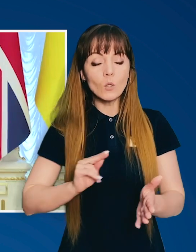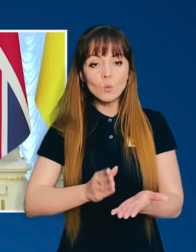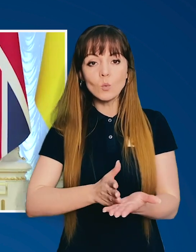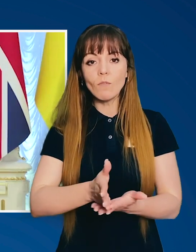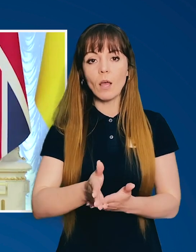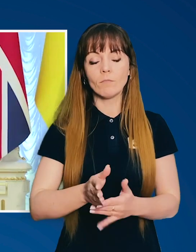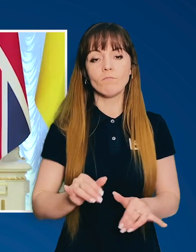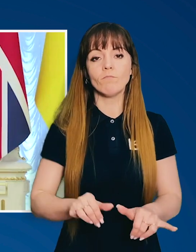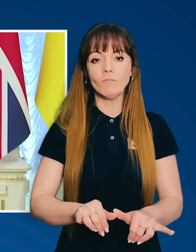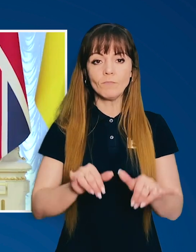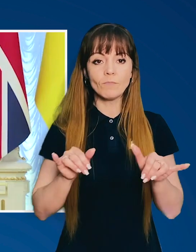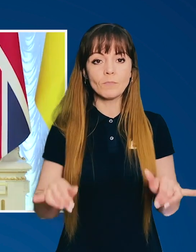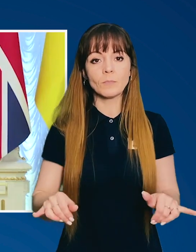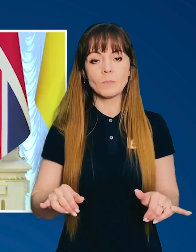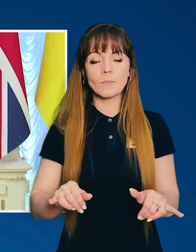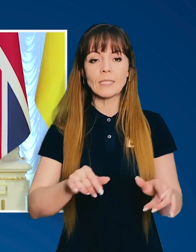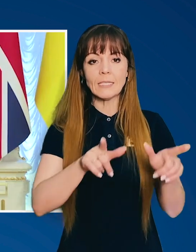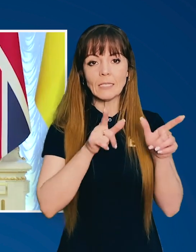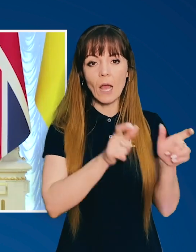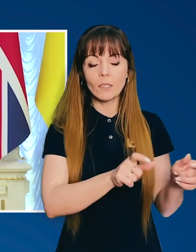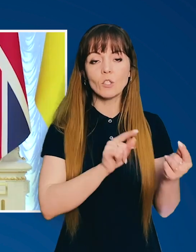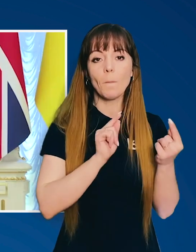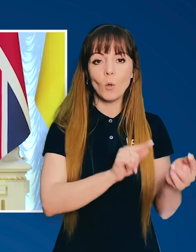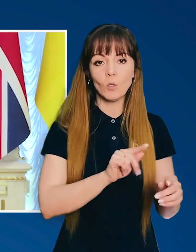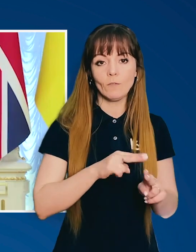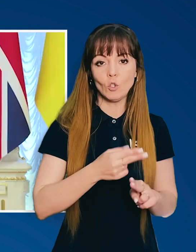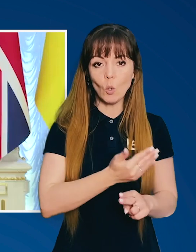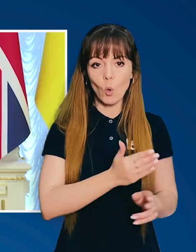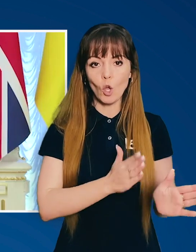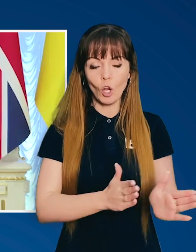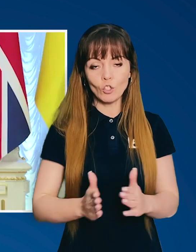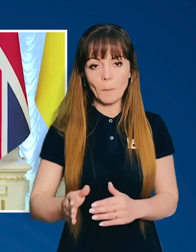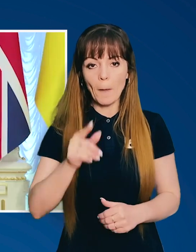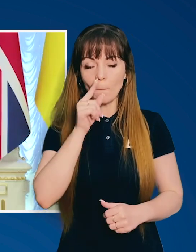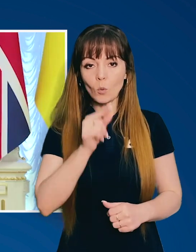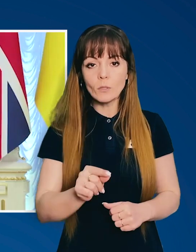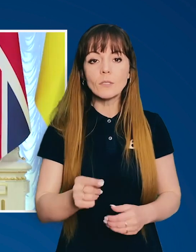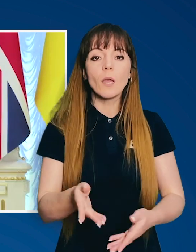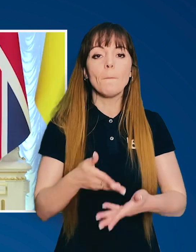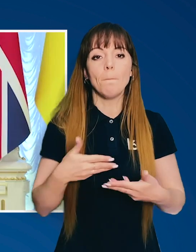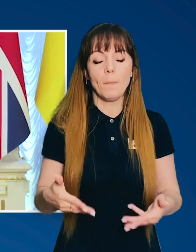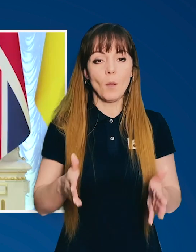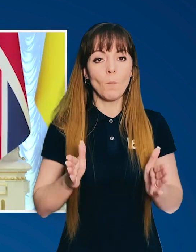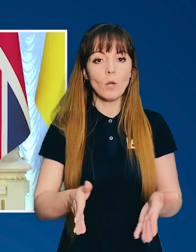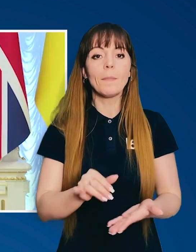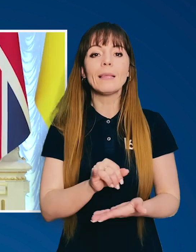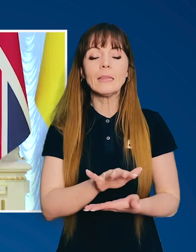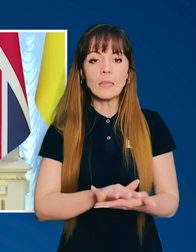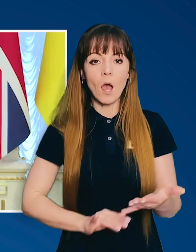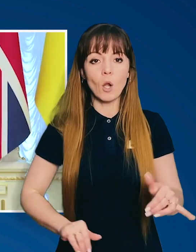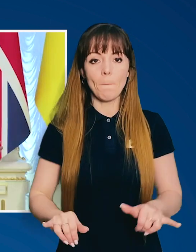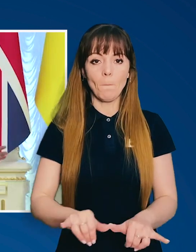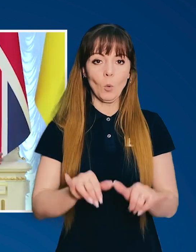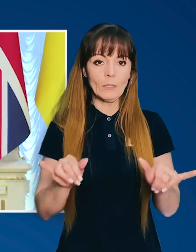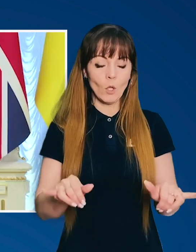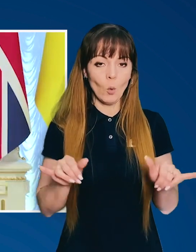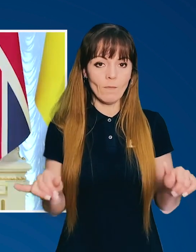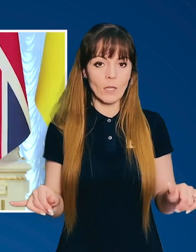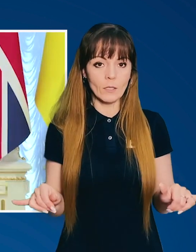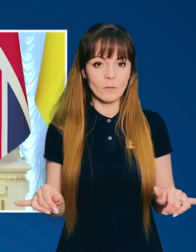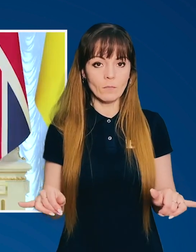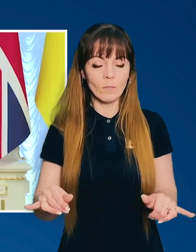Ми будемо працювати над інтенсифікацією санкцій проти цього режиму Путінського. Ми будемо